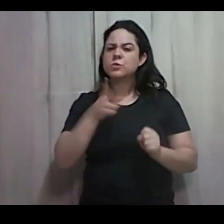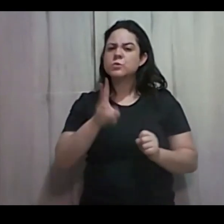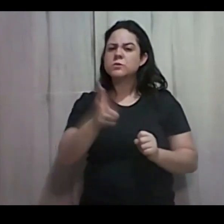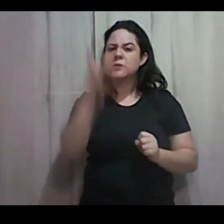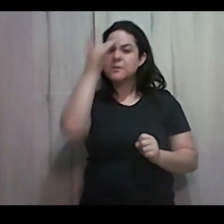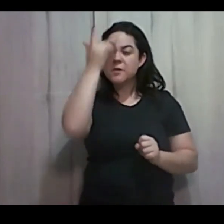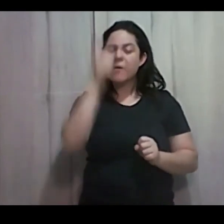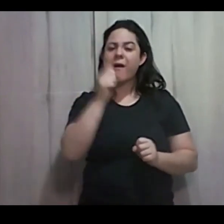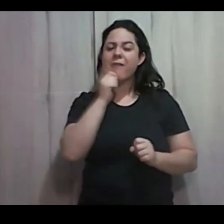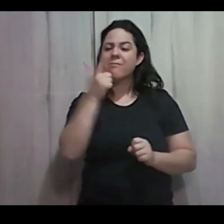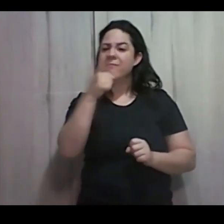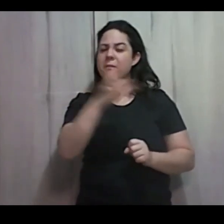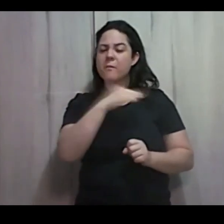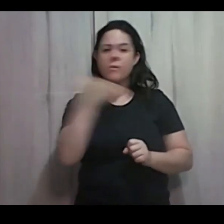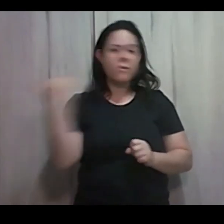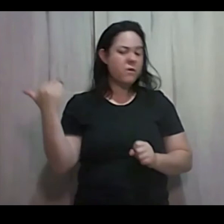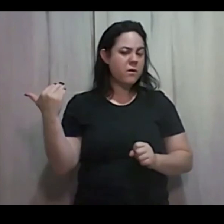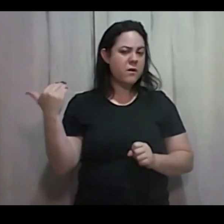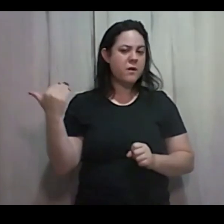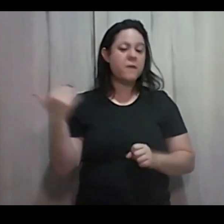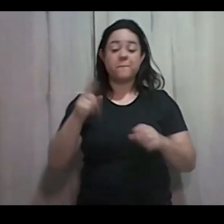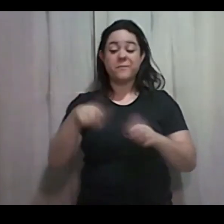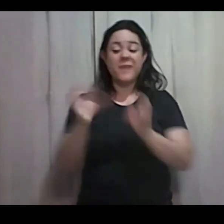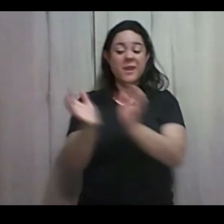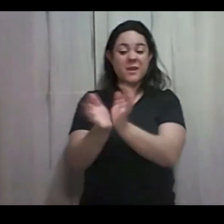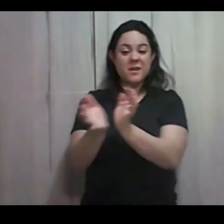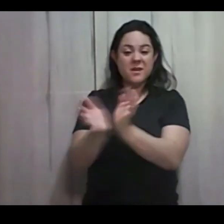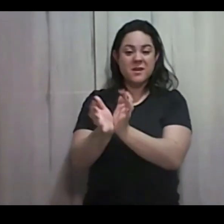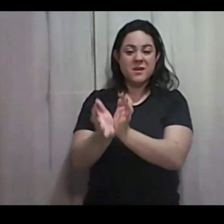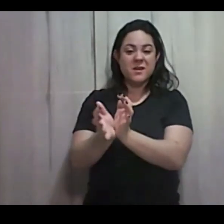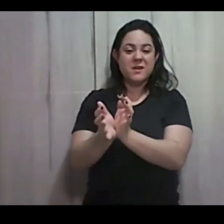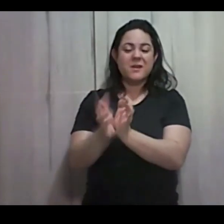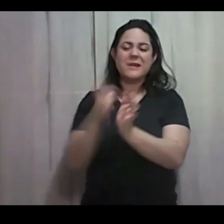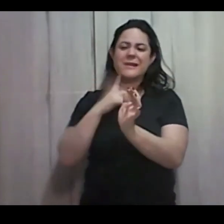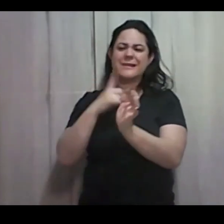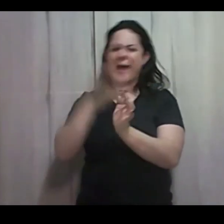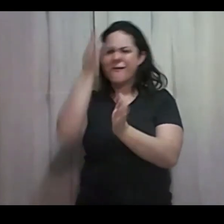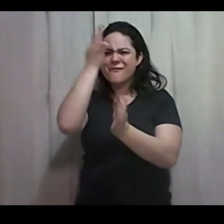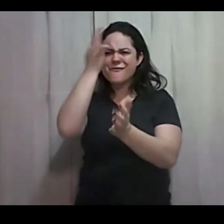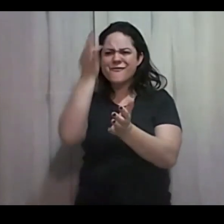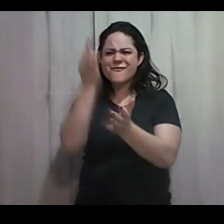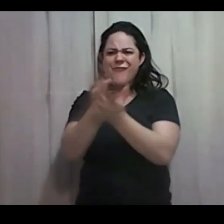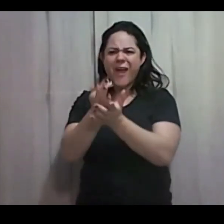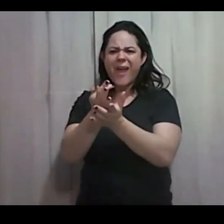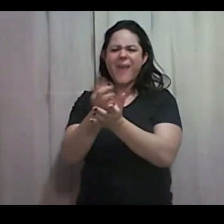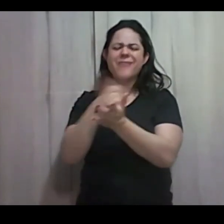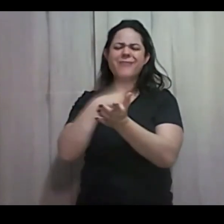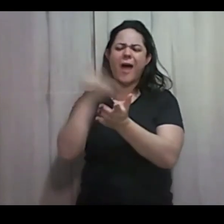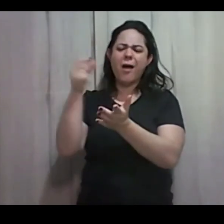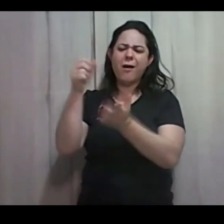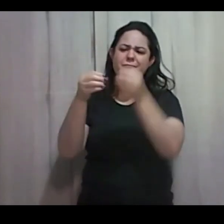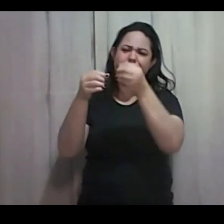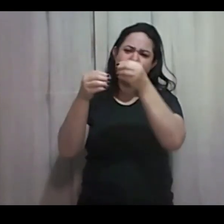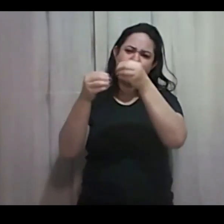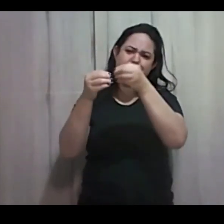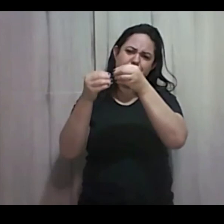É uma comunidade Em declínio de fé Ela está acabando Ela está morrendo Ela está falhando